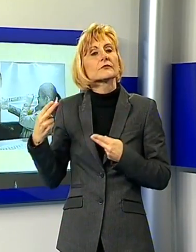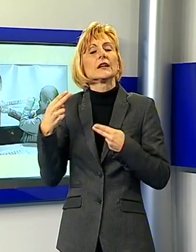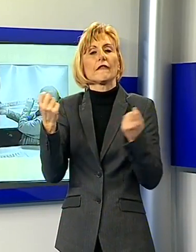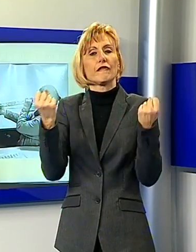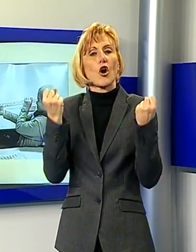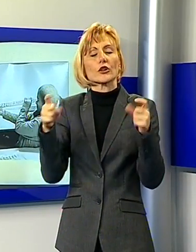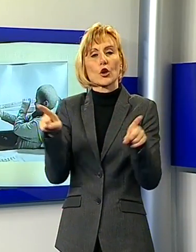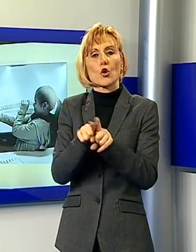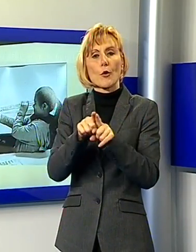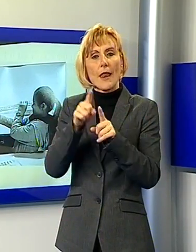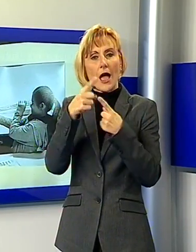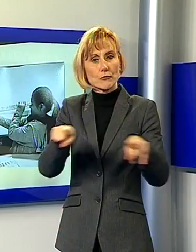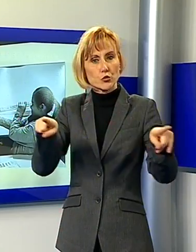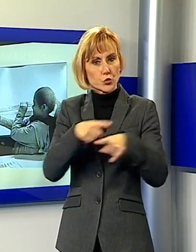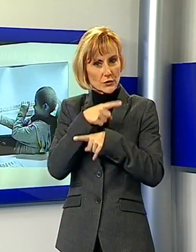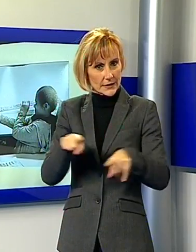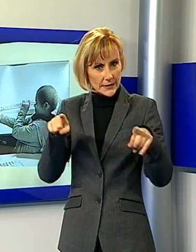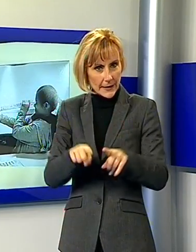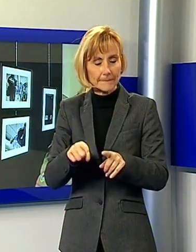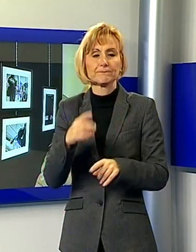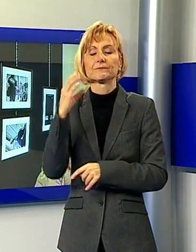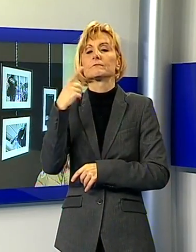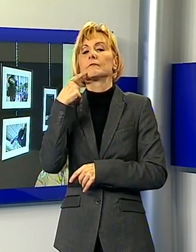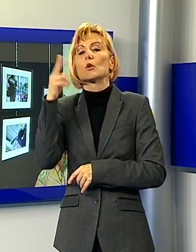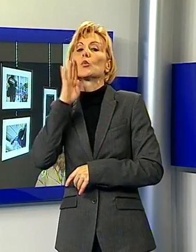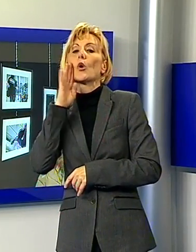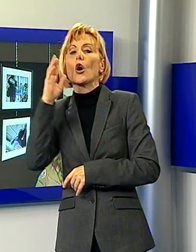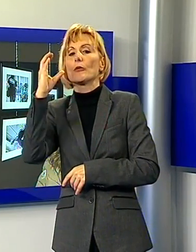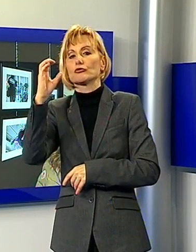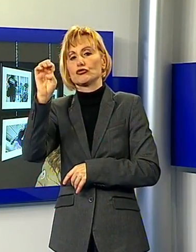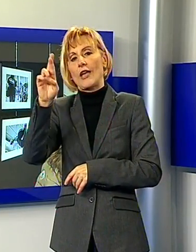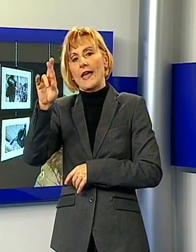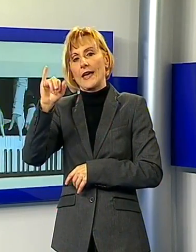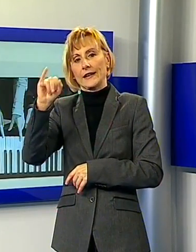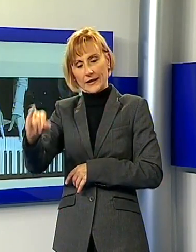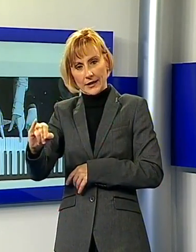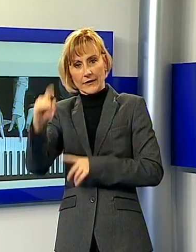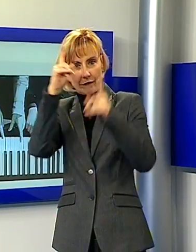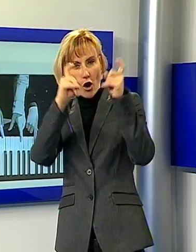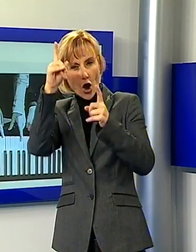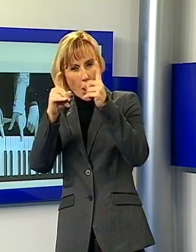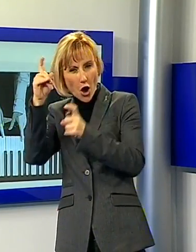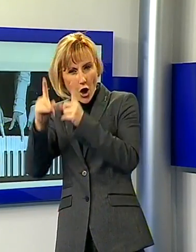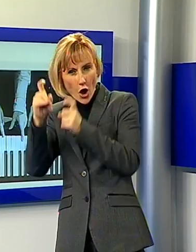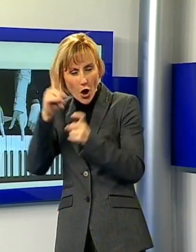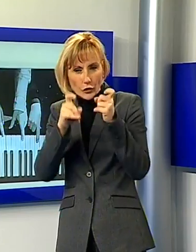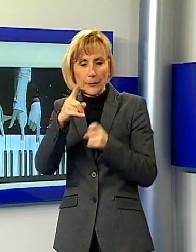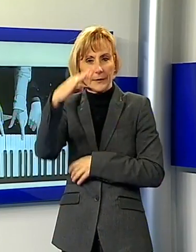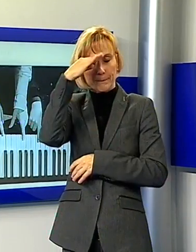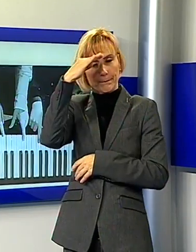Nico Cerri ha realizzato durante lo svolgersi del progetto volto all'alfabetizzazione musicale e l'inclusione